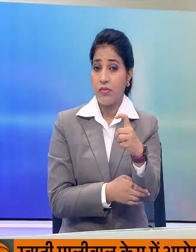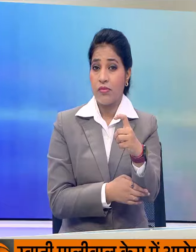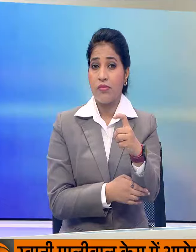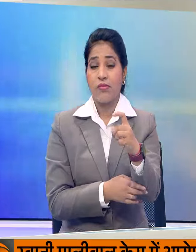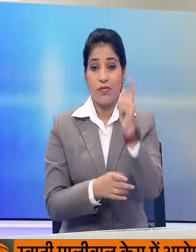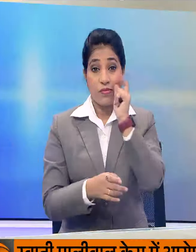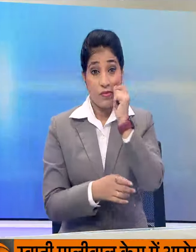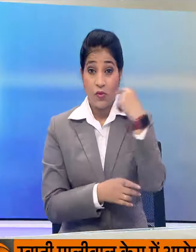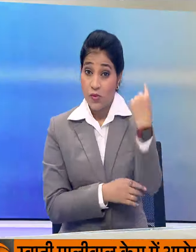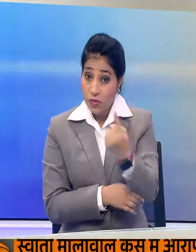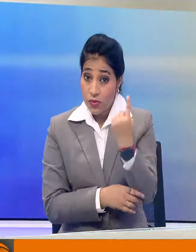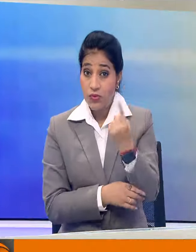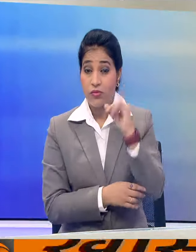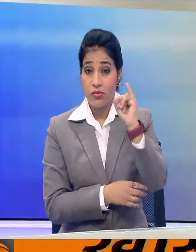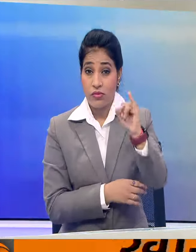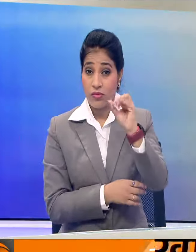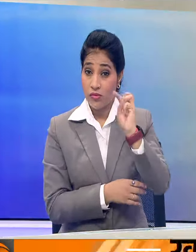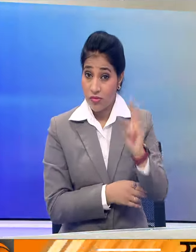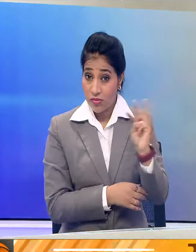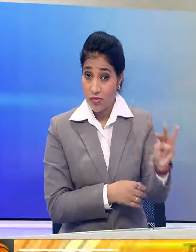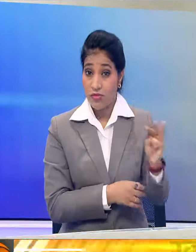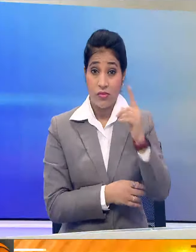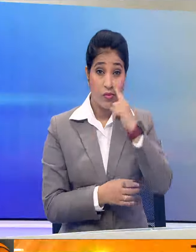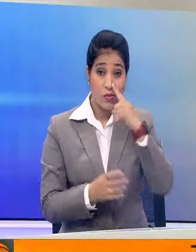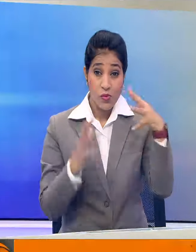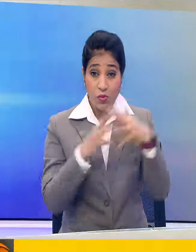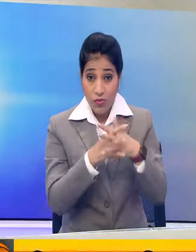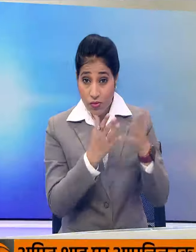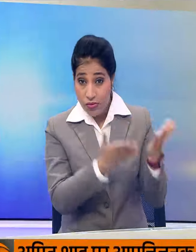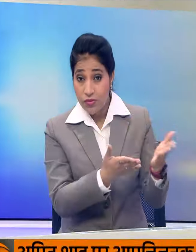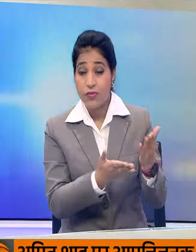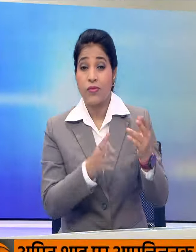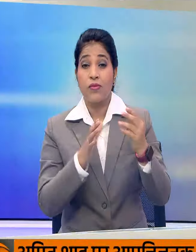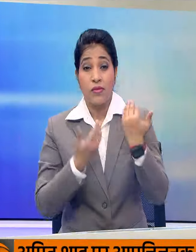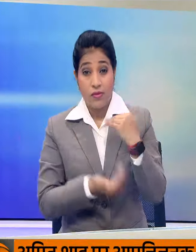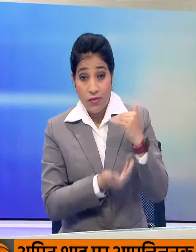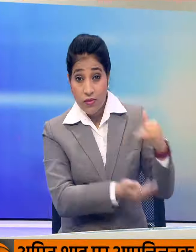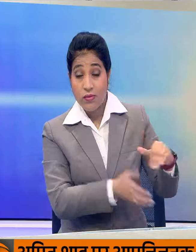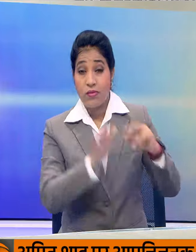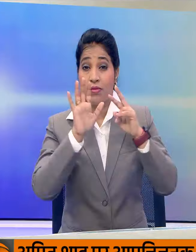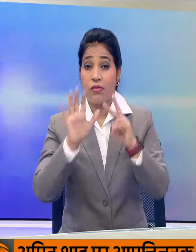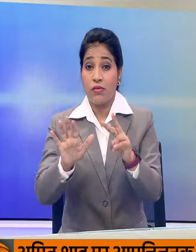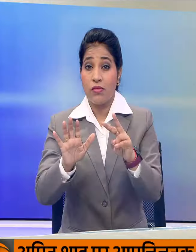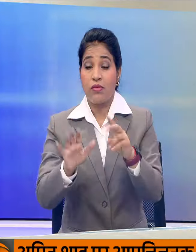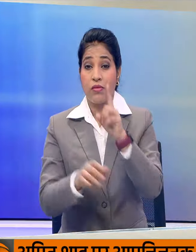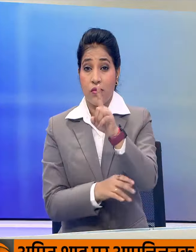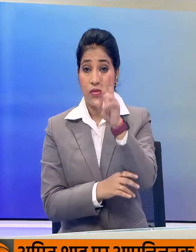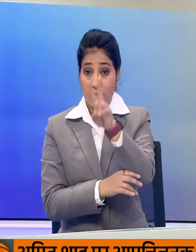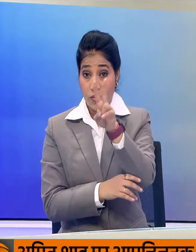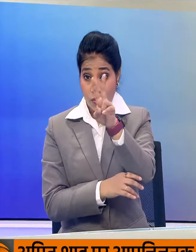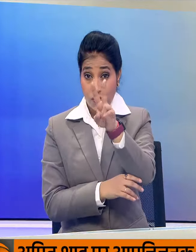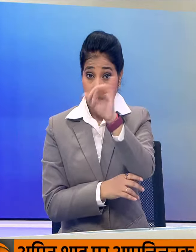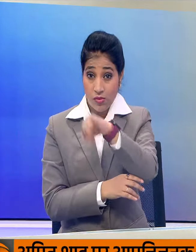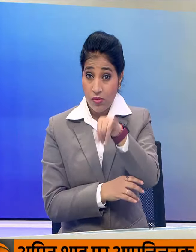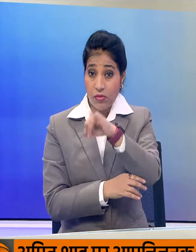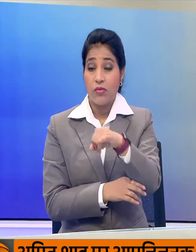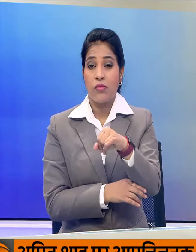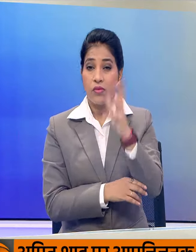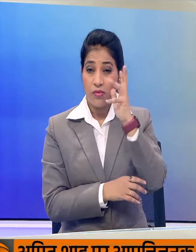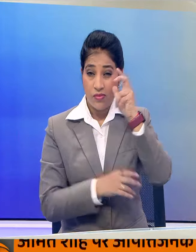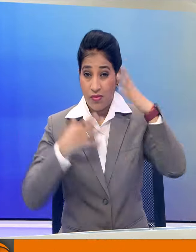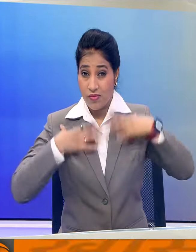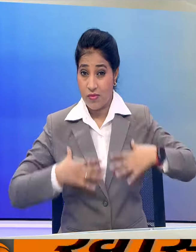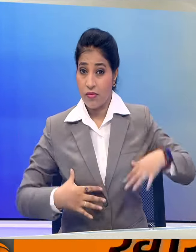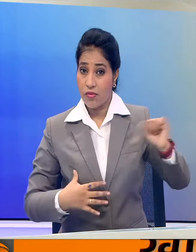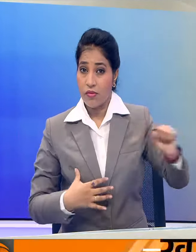पुरुश, 633 महिनाए, 7 बच्चे, 126 साधू और 35 साध्मिया जथे